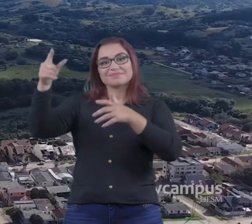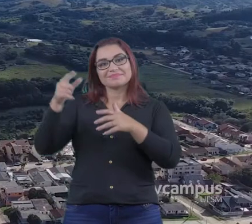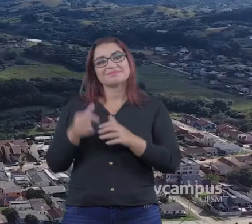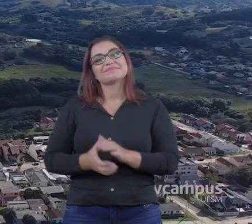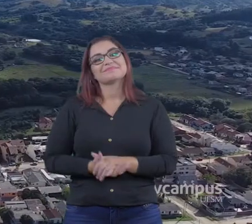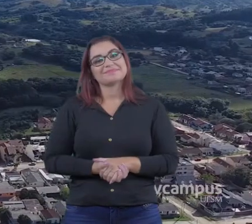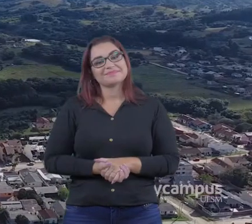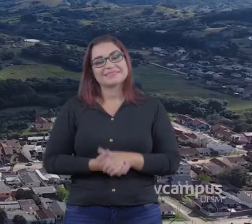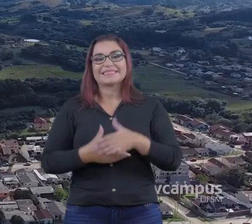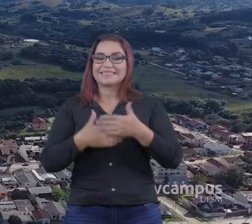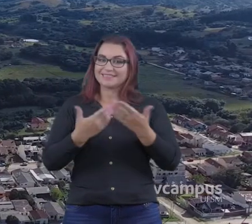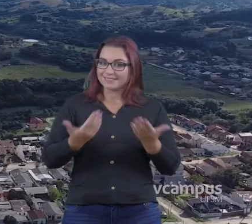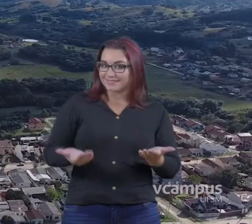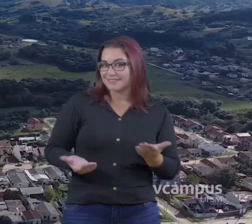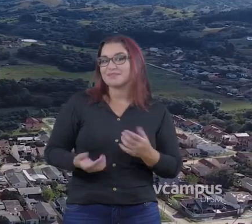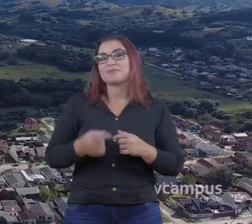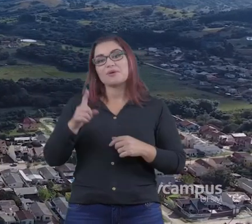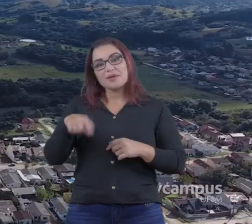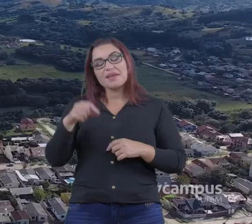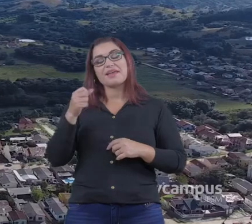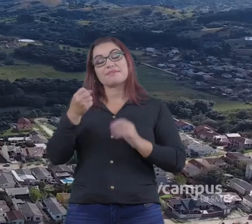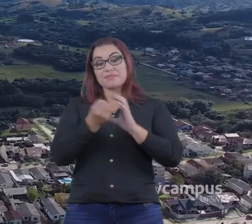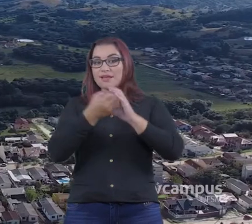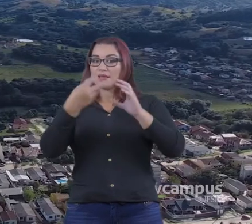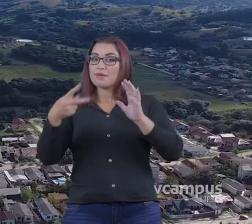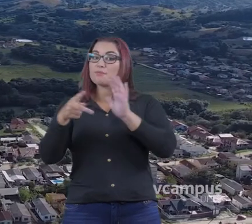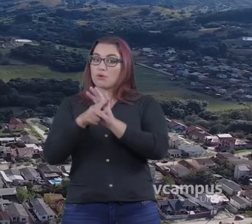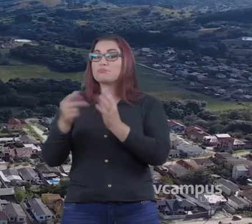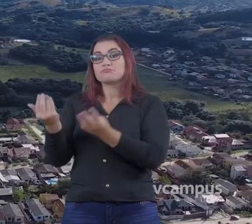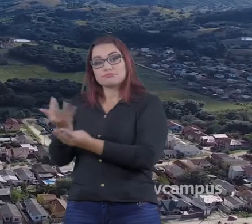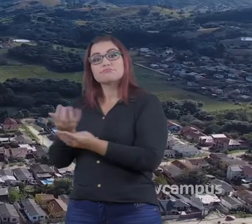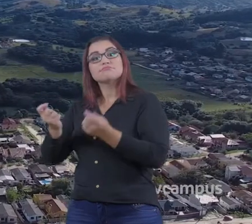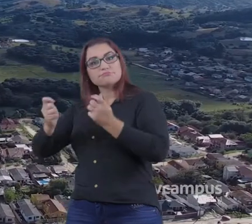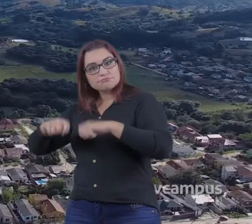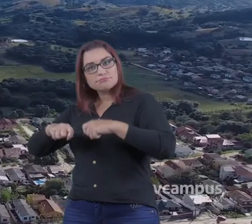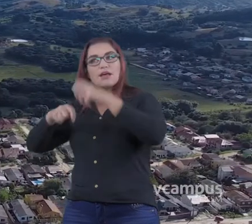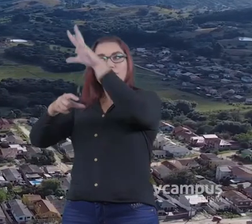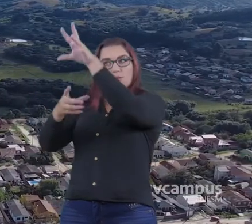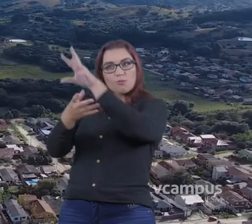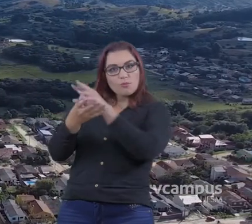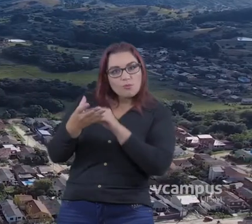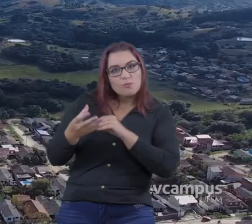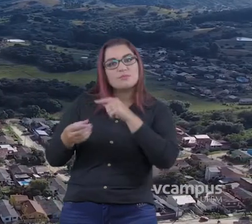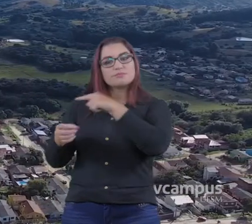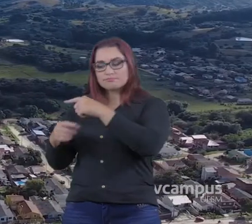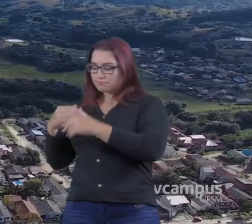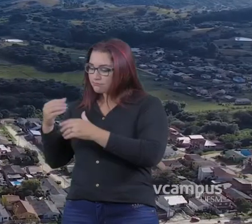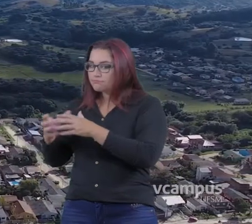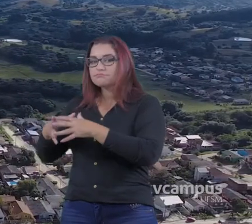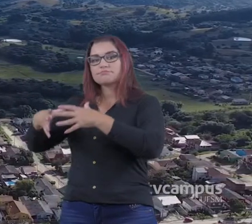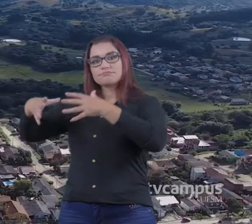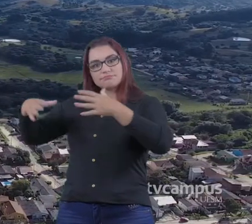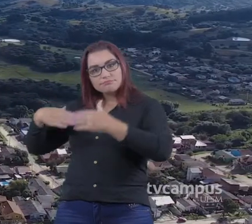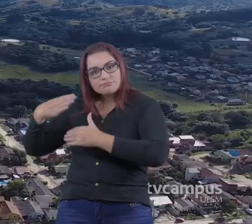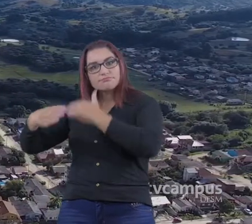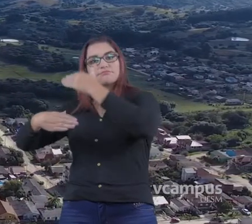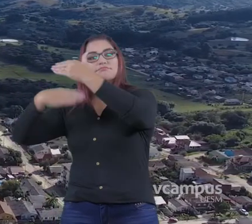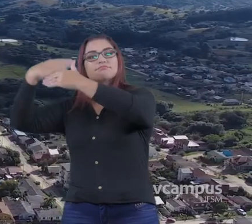para aquelas pessoas Então, essa é uma característica do município de Caçapava do Sul Tem índices de crescimento econômico